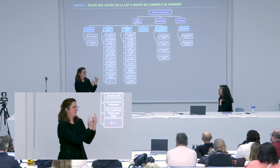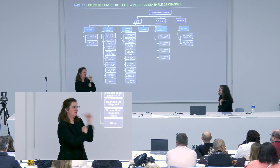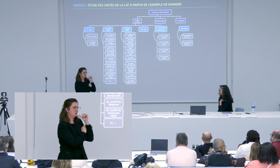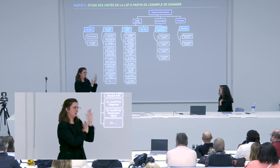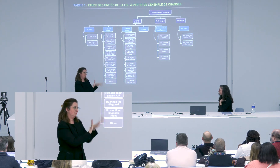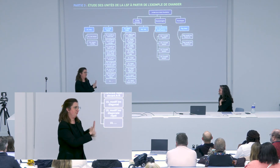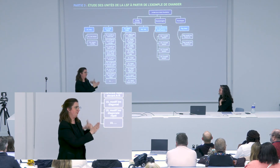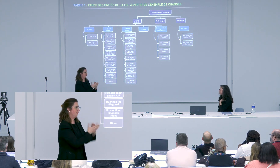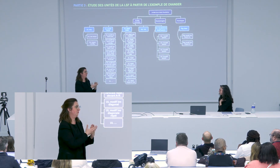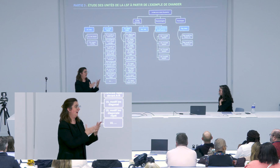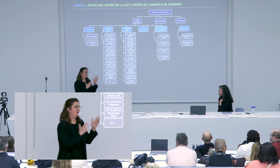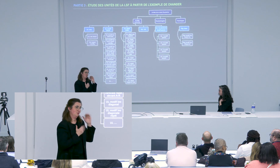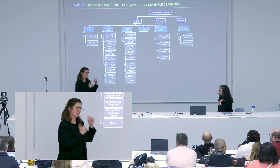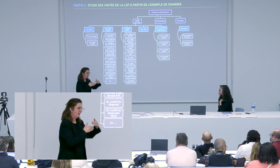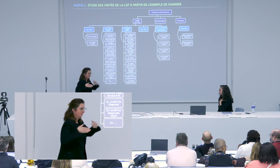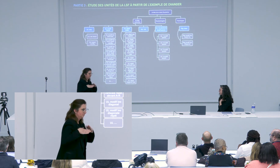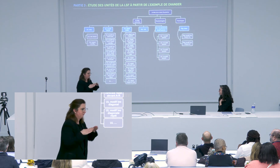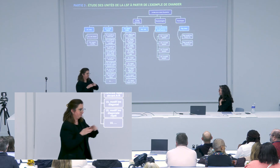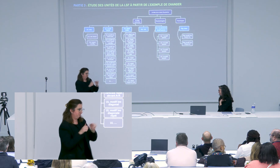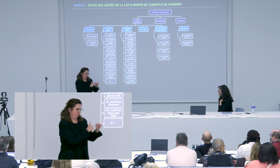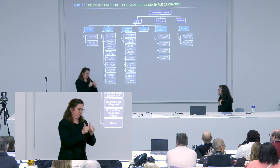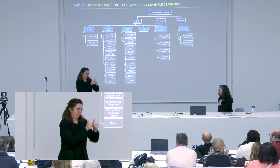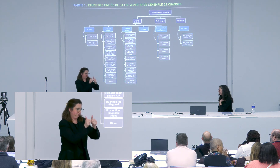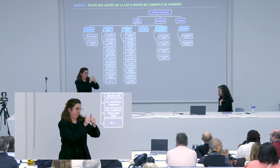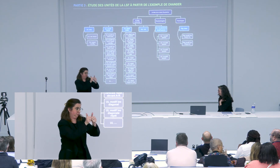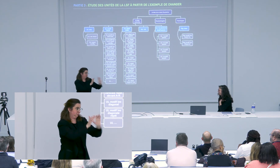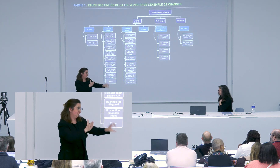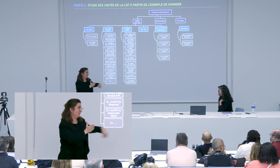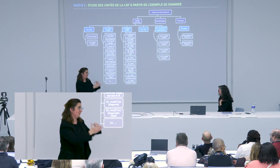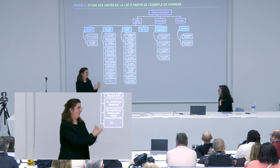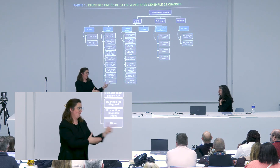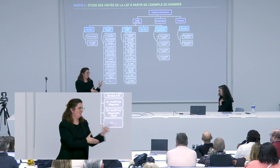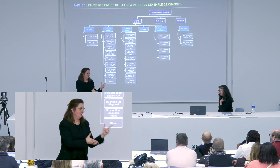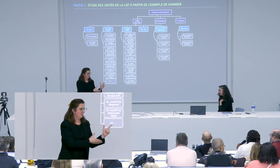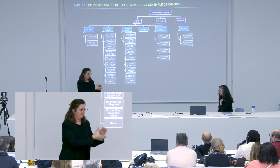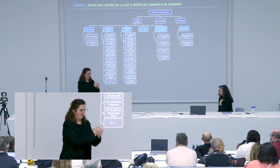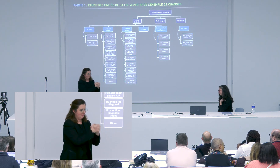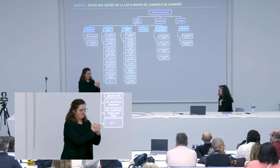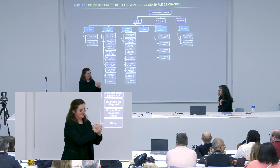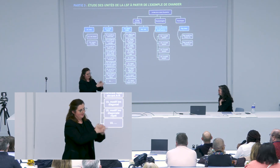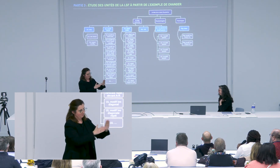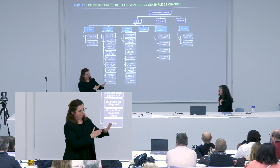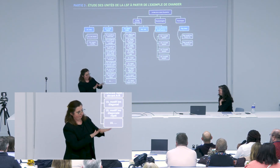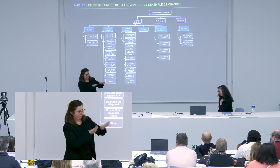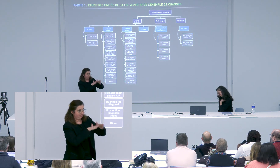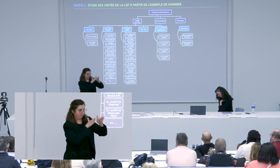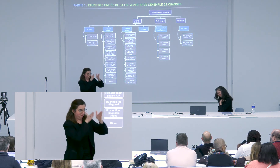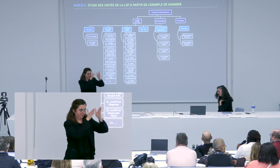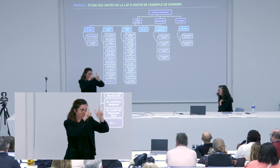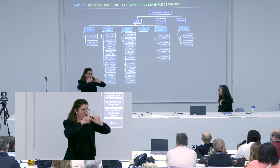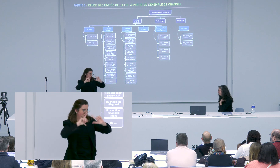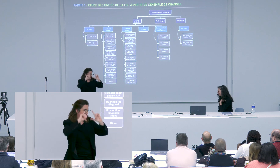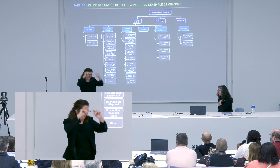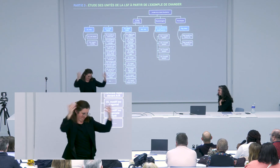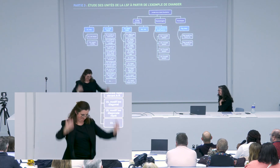et je n'oublierai jamais la première fois que je t'ai rencontré à Saint-Jacques et imaginez que toi et moi on fasse ce bout de